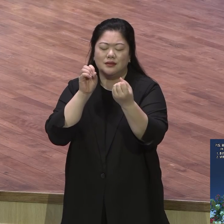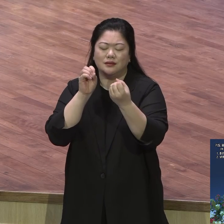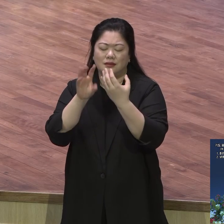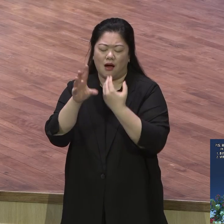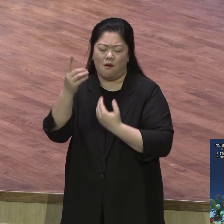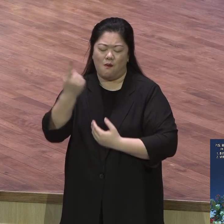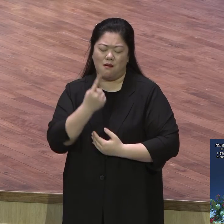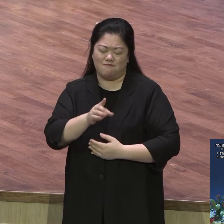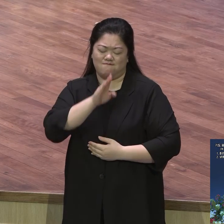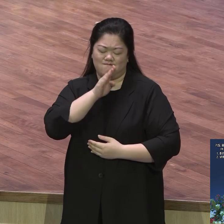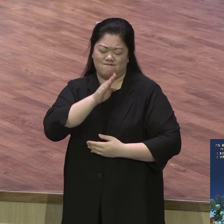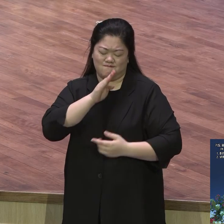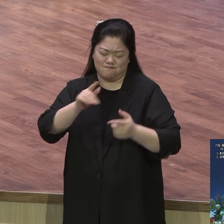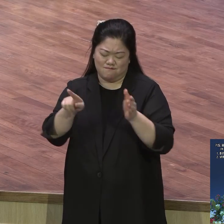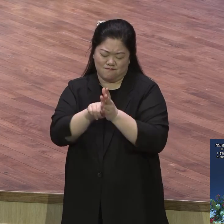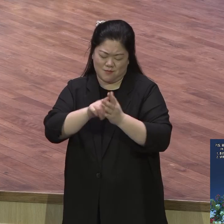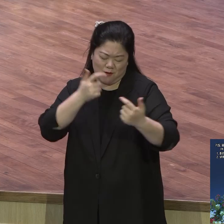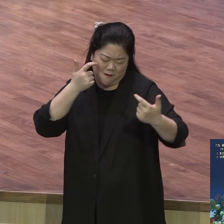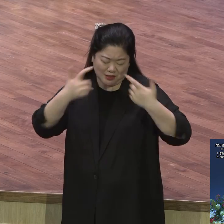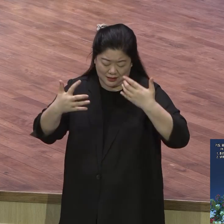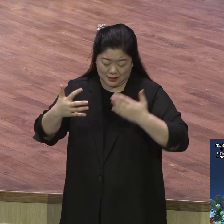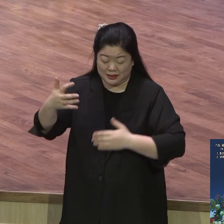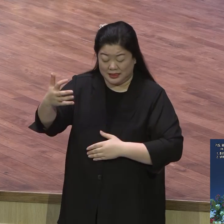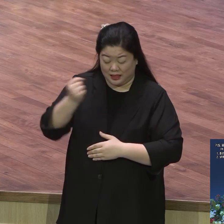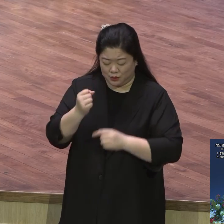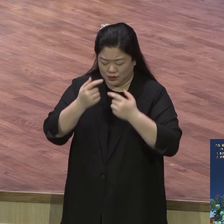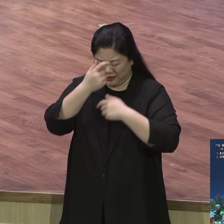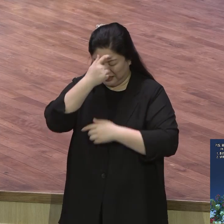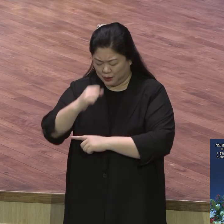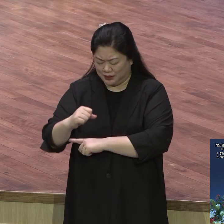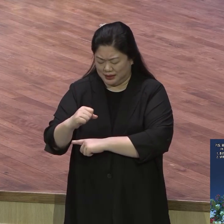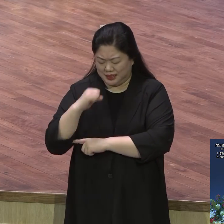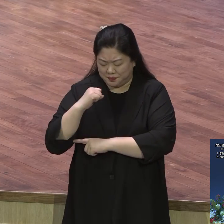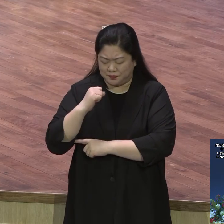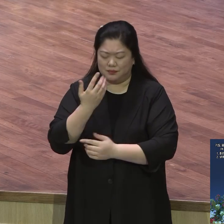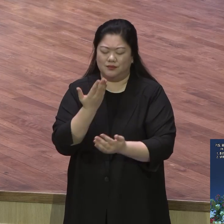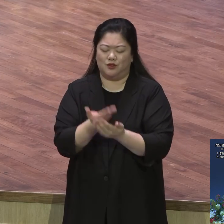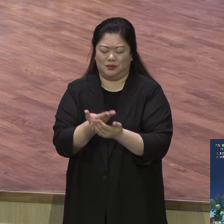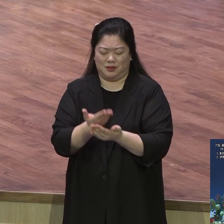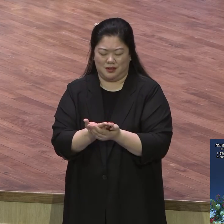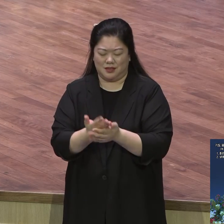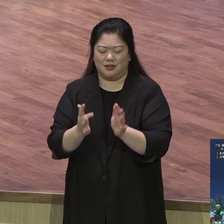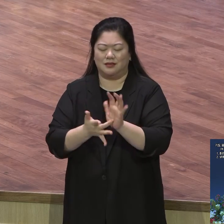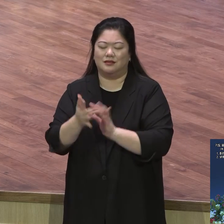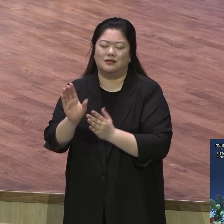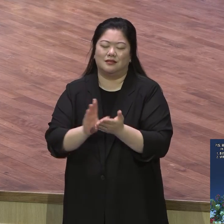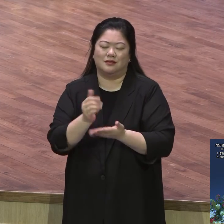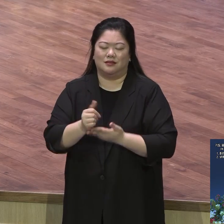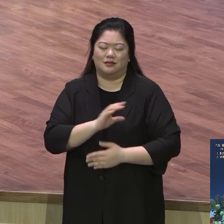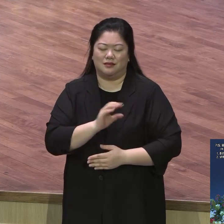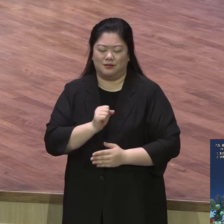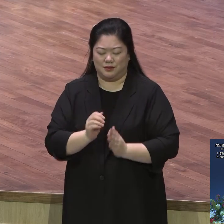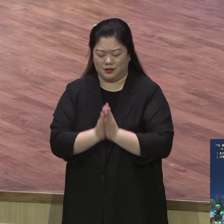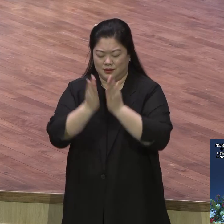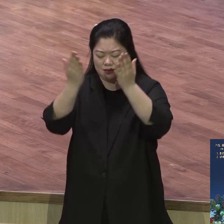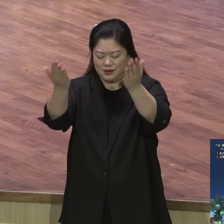오늘부터 기도의 강자들이 되게 하야 조사사 예수의 성 받들어 기도합니다 아멘